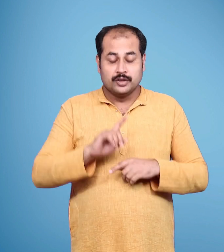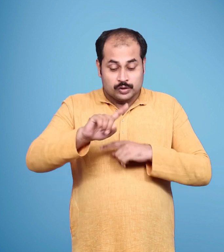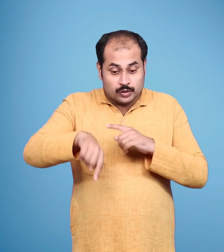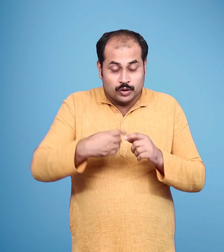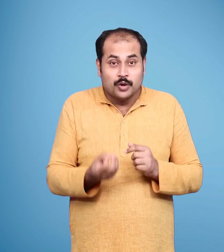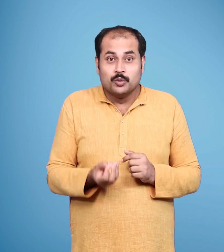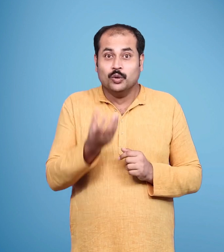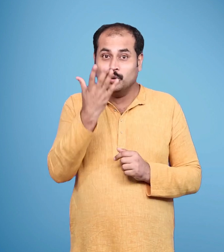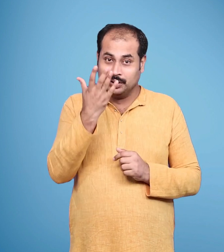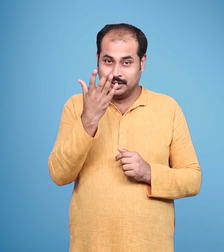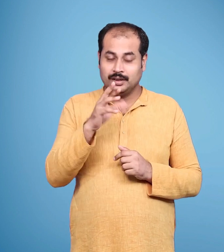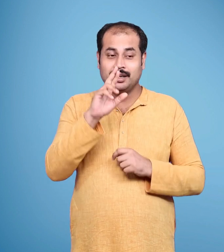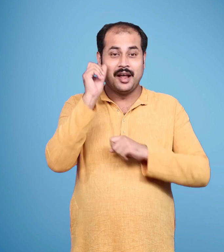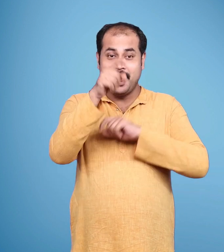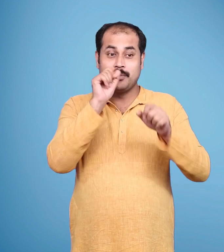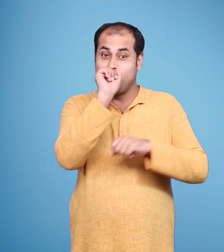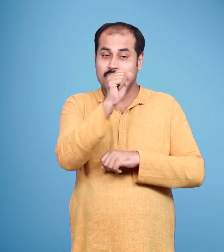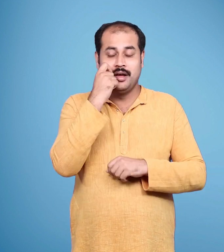सुभा तक शत्रुग्न को पता चल गया था